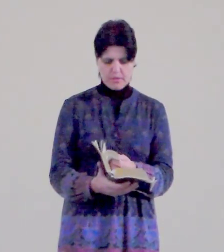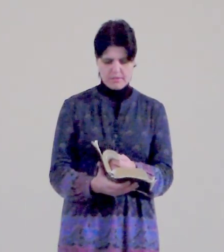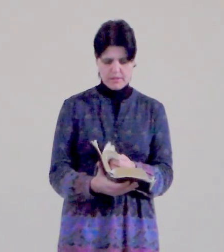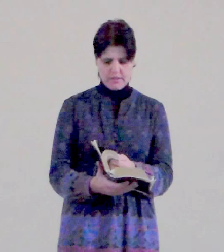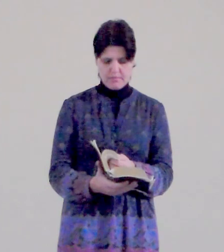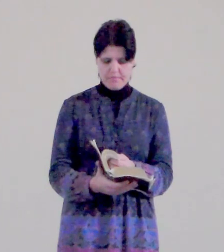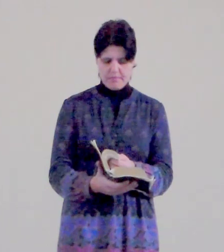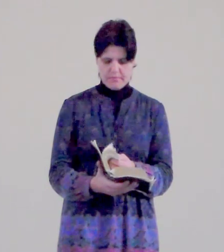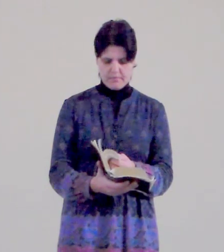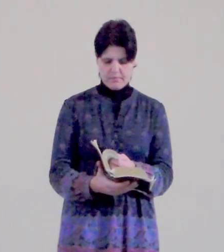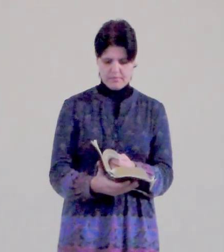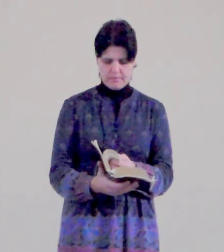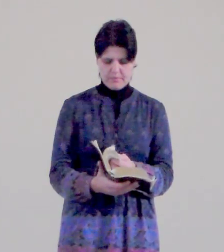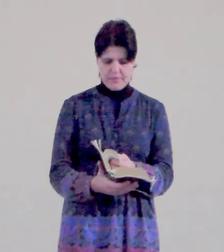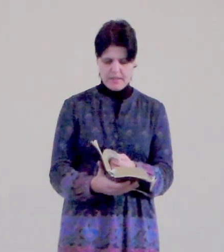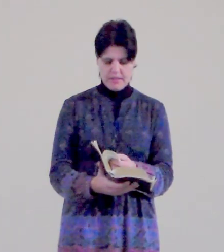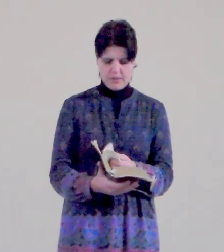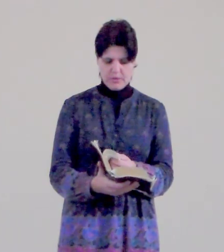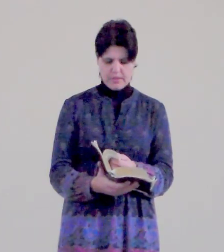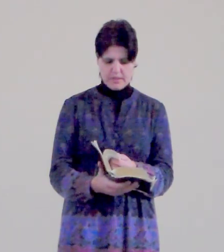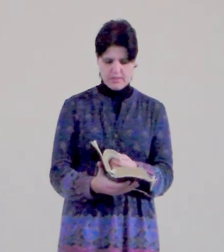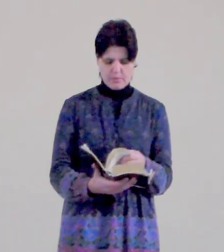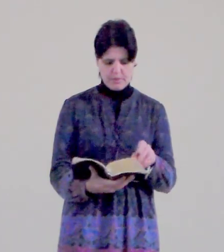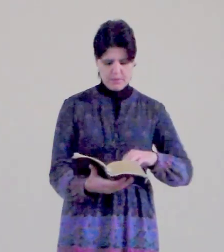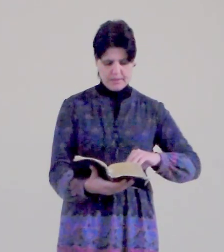korinským, ale neměl taky to běhá.